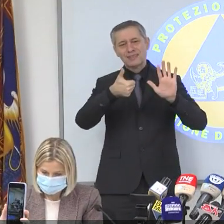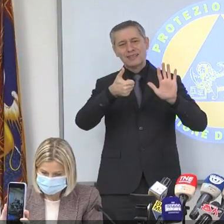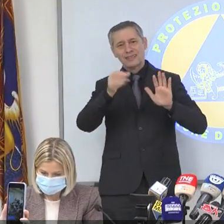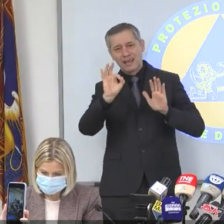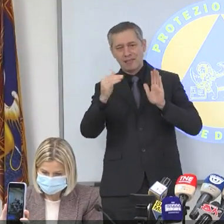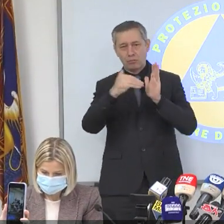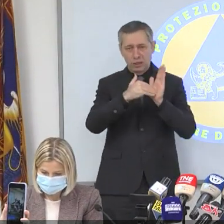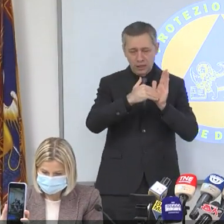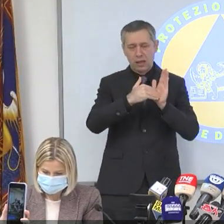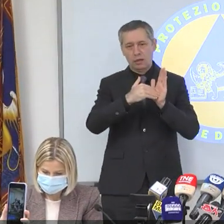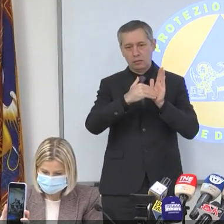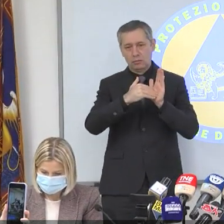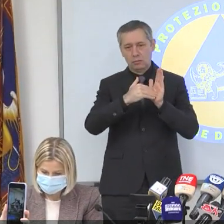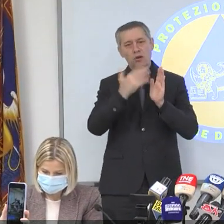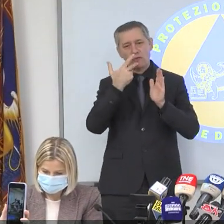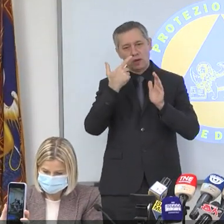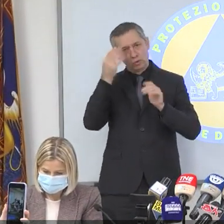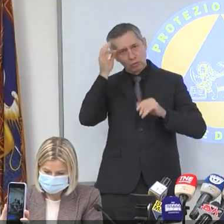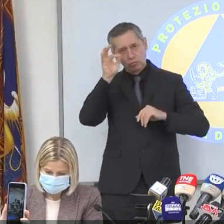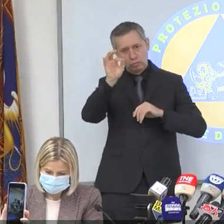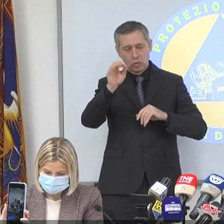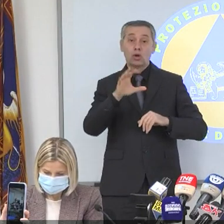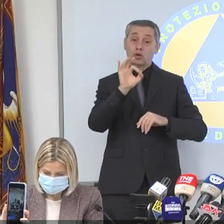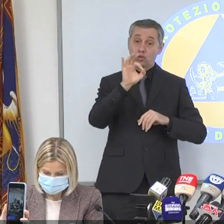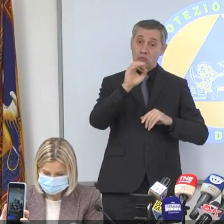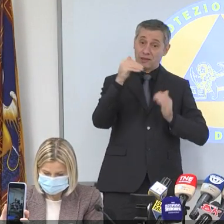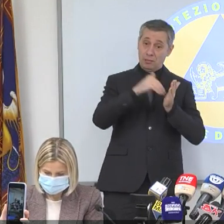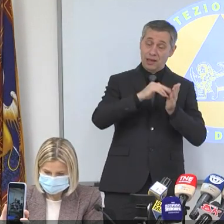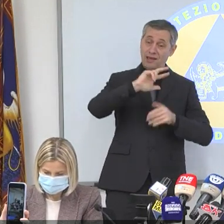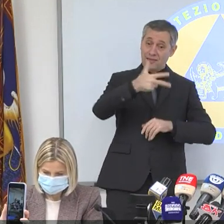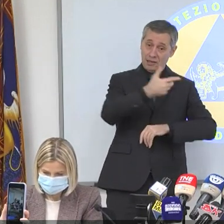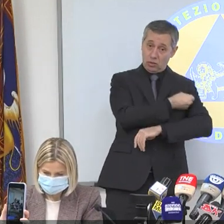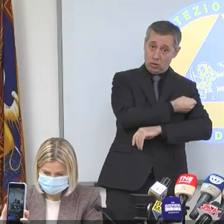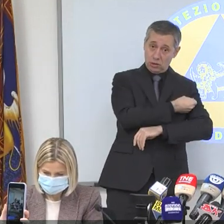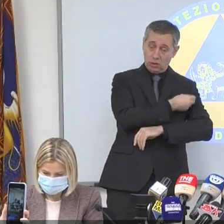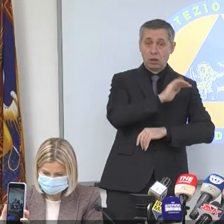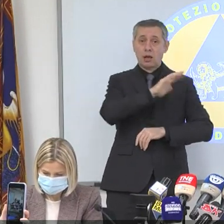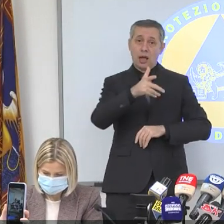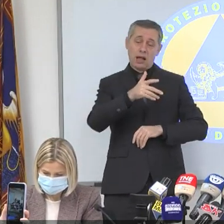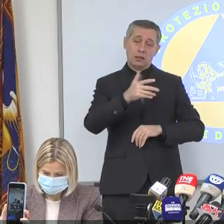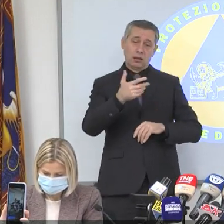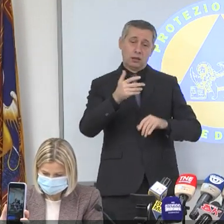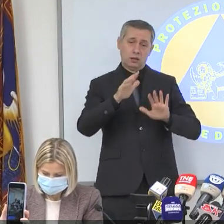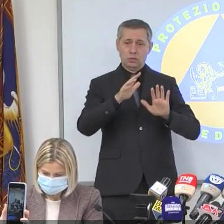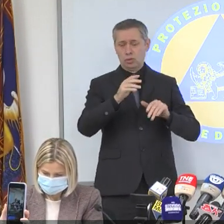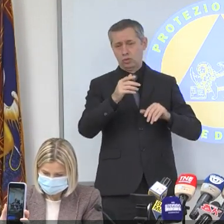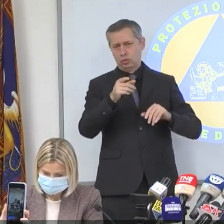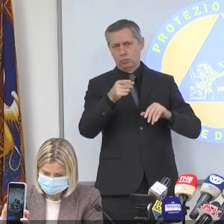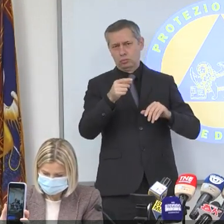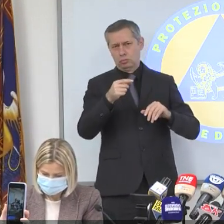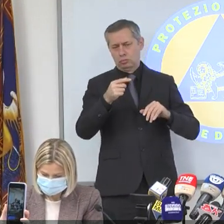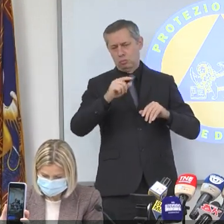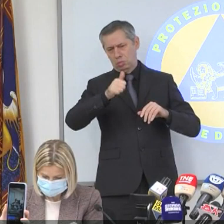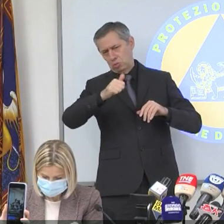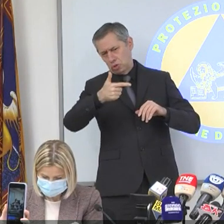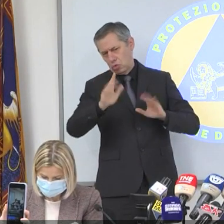dosi vorrebbe dire che 50.000 le facciamo di booster. Se riuscissimo a far questo vuol dire che in un mese facciamo un altro